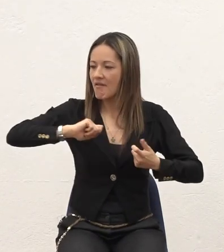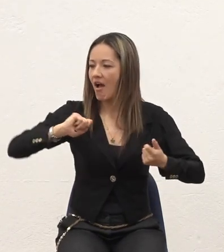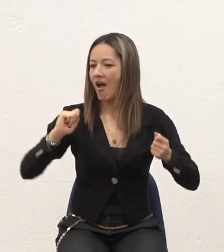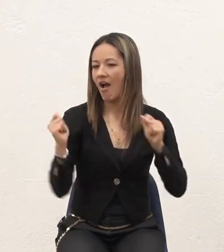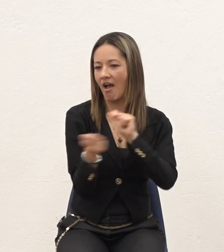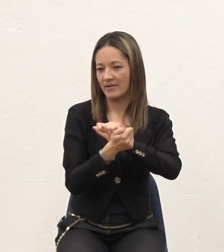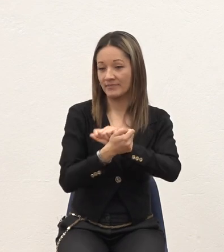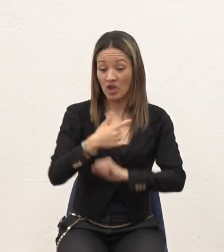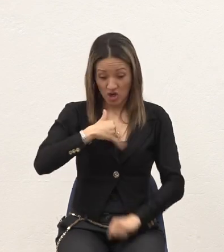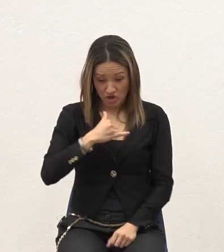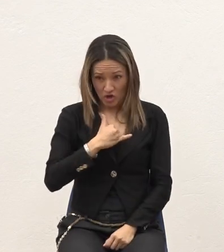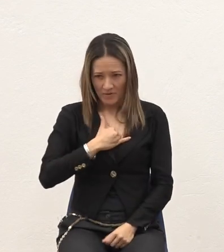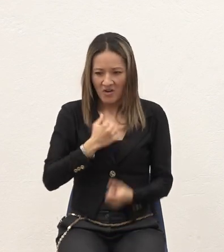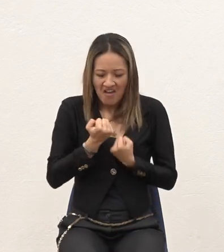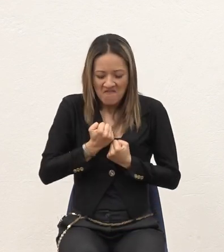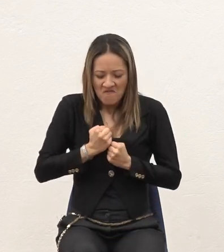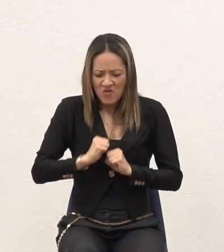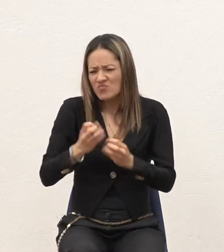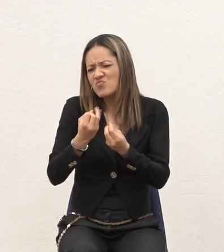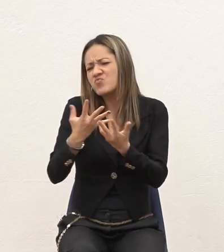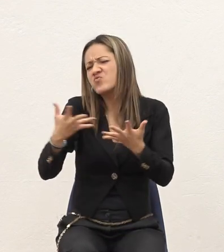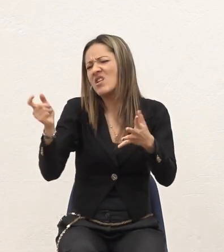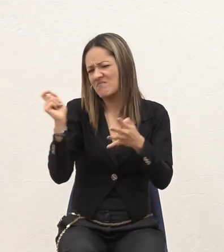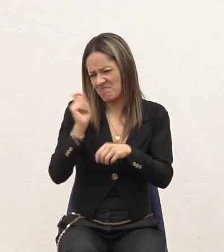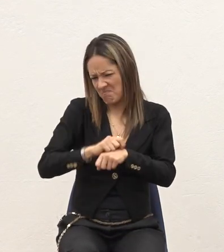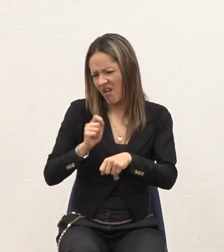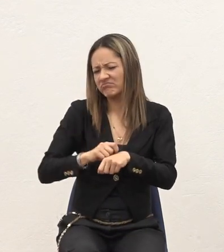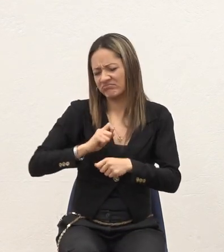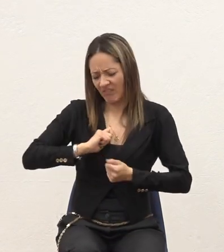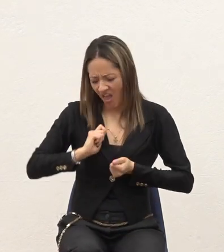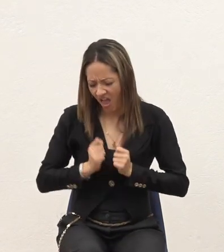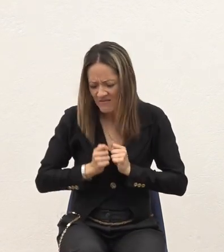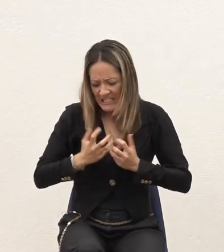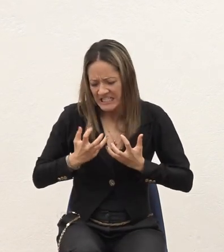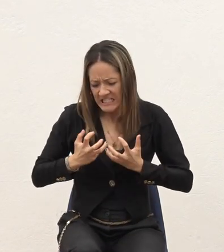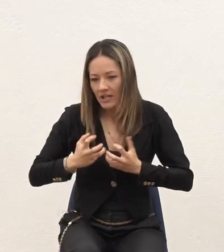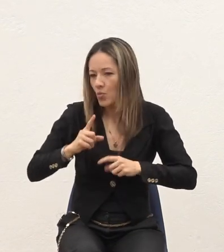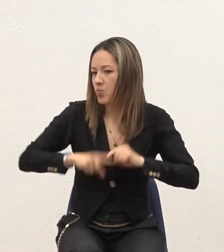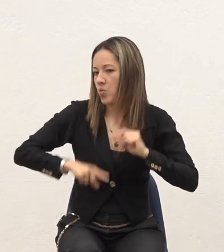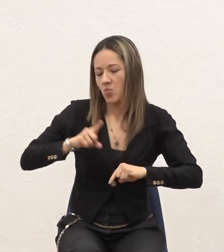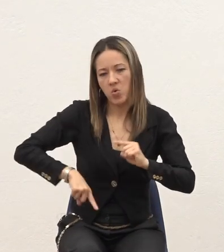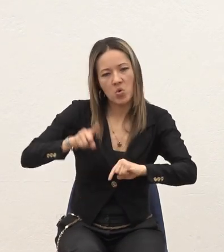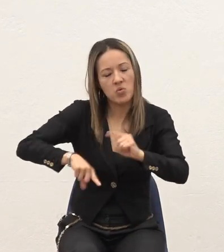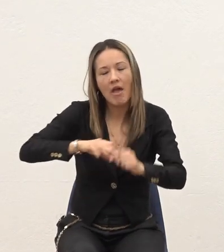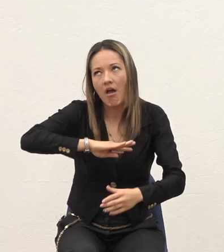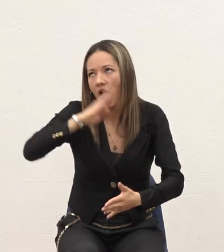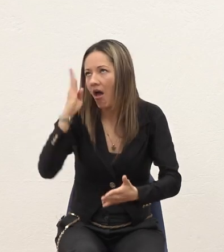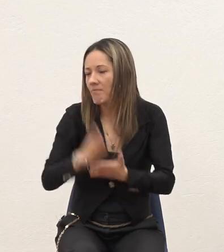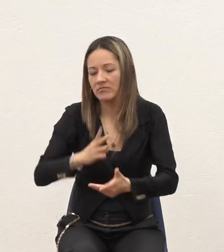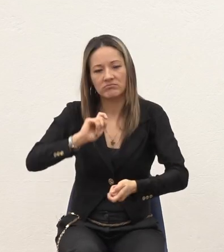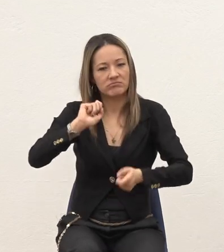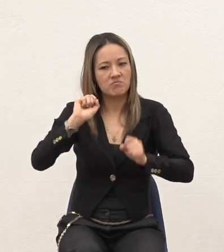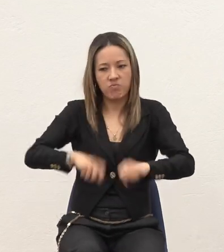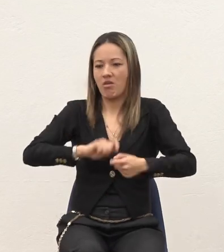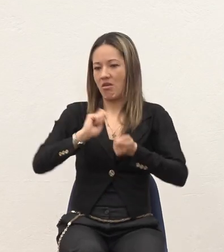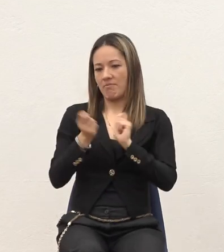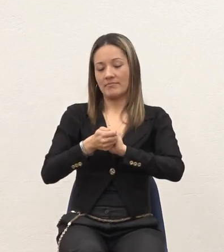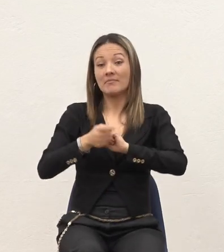intenté Cambiarla muchas veces Demasiadas Demasiadas Yo nunca pude Jamás Jamás pude hacerlo Pero ¿Para qué?